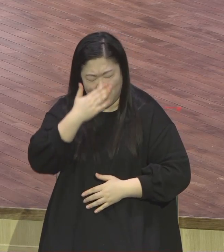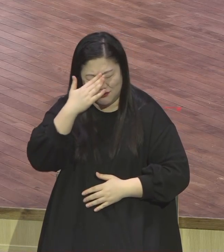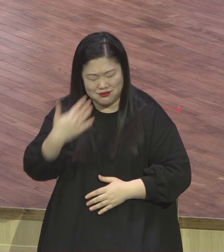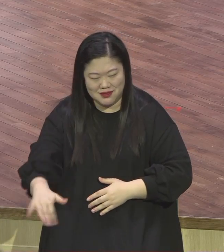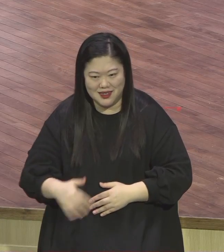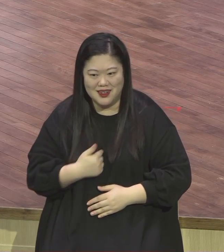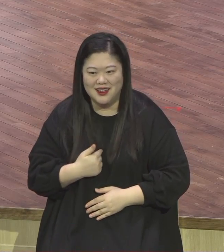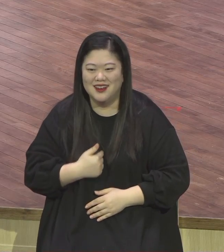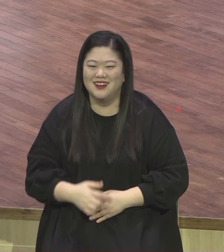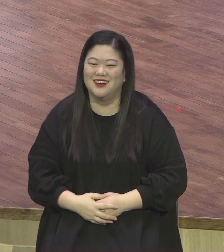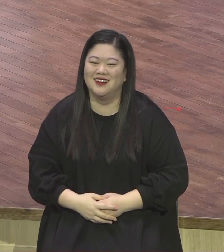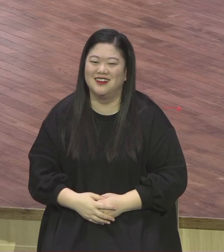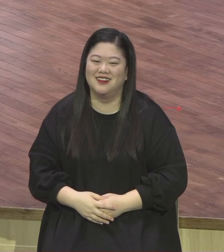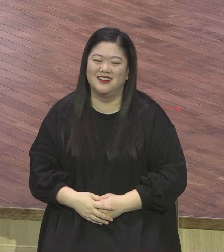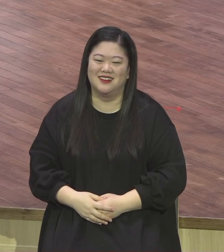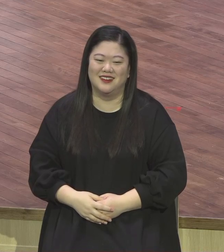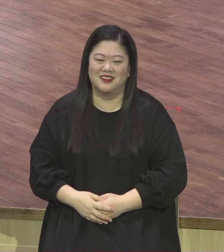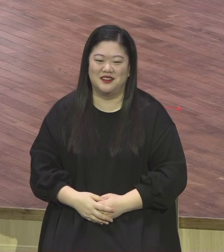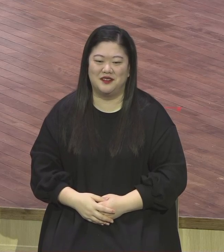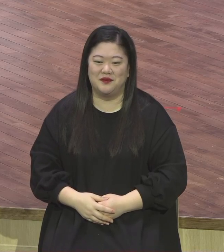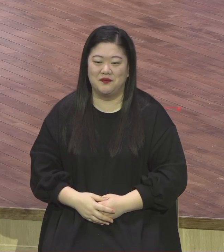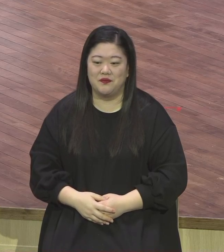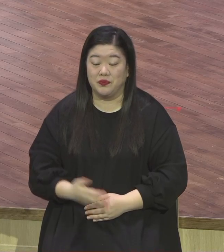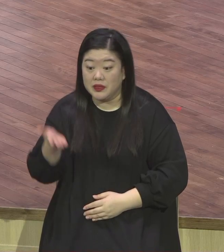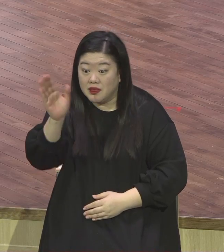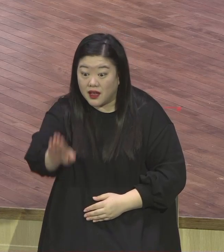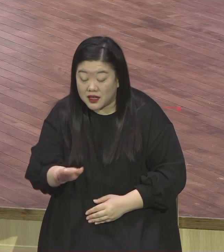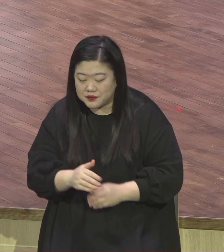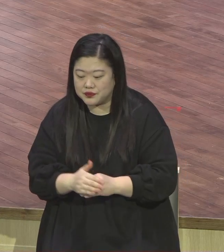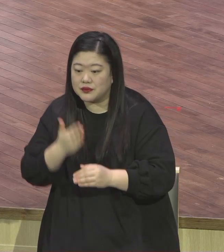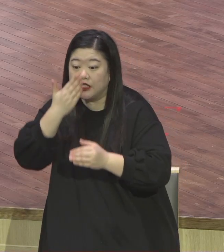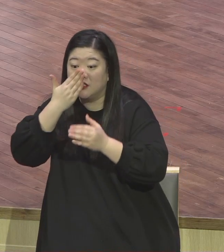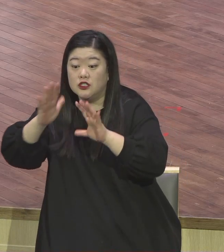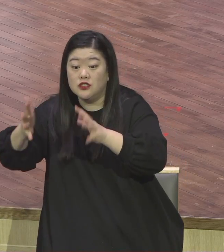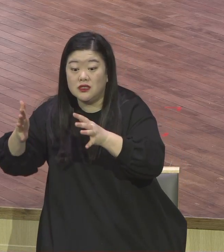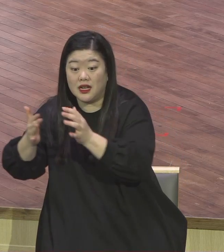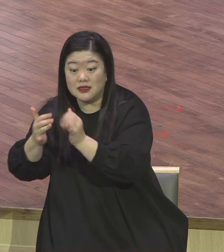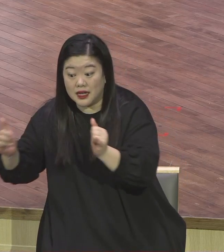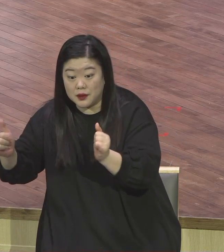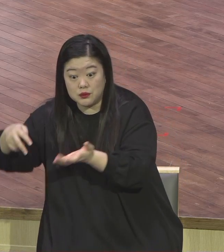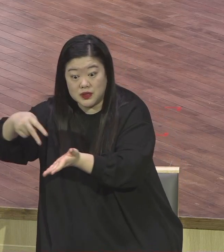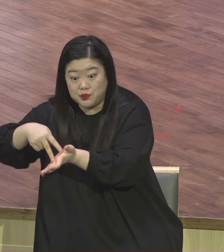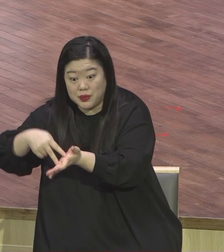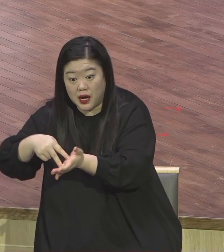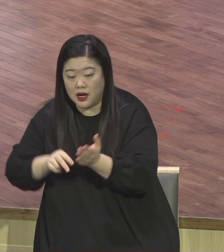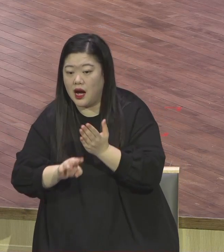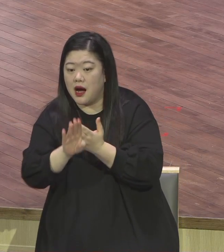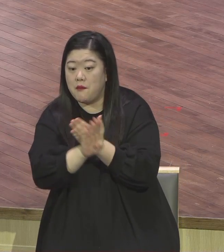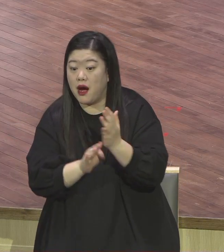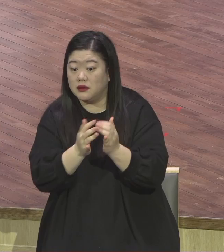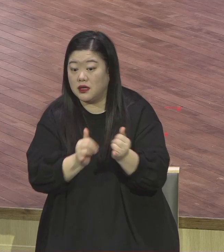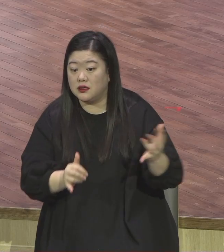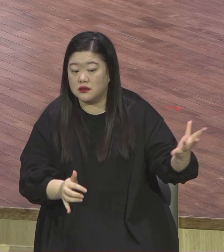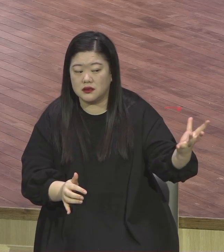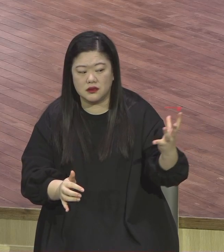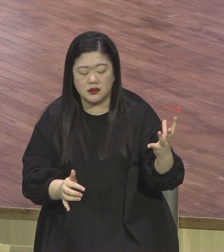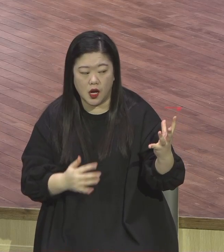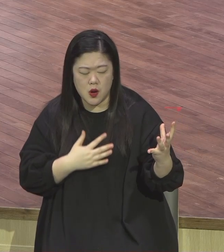이 바르션들이 나타나면요. 이상하게 불안을 조성해요. 예수님께 지금 등장을 했습니다.